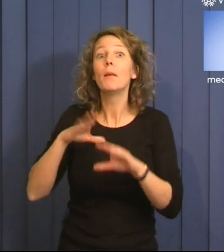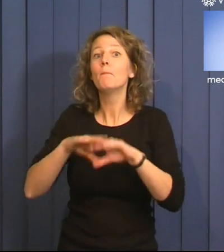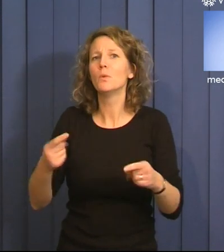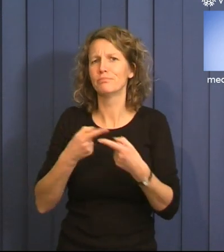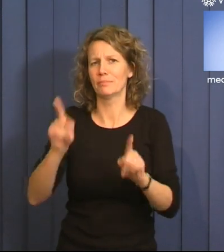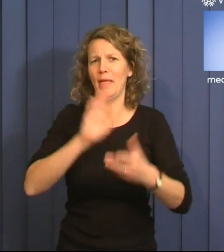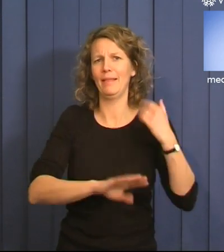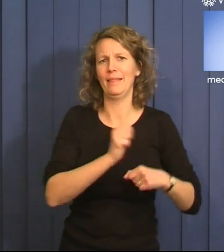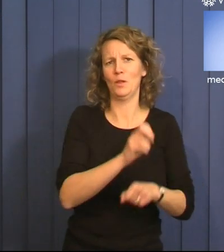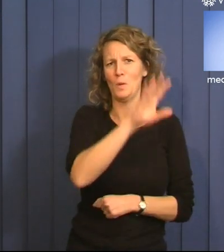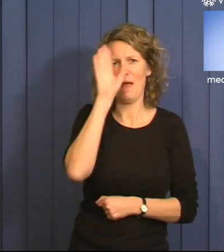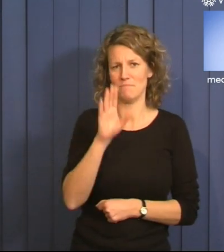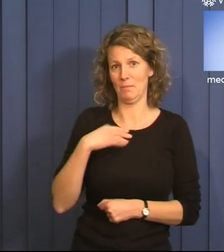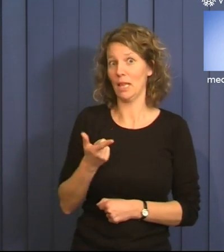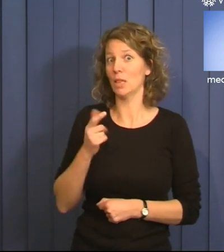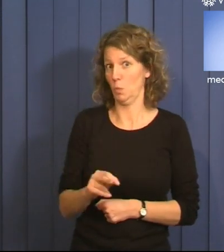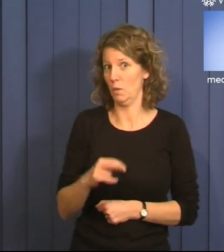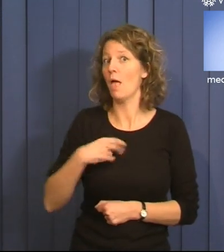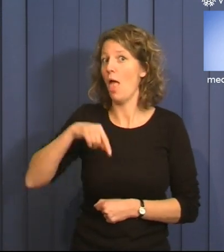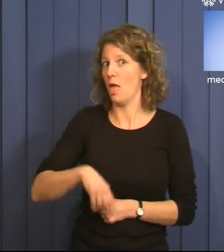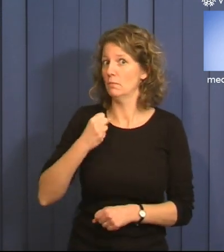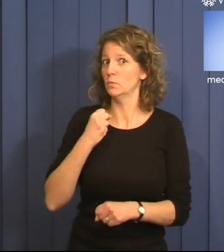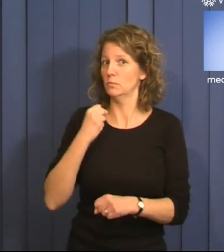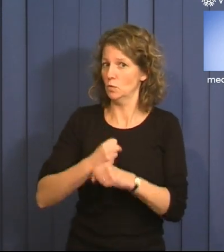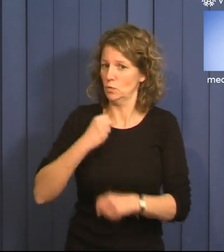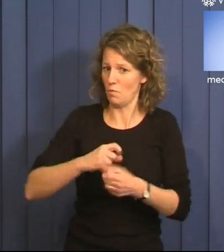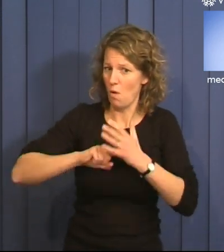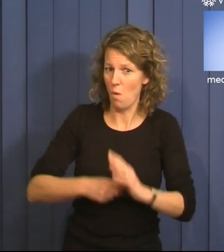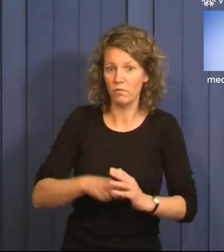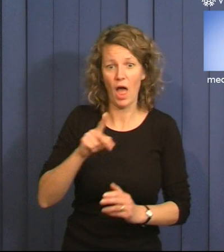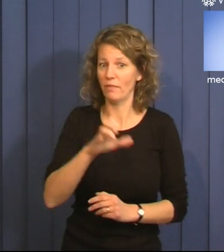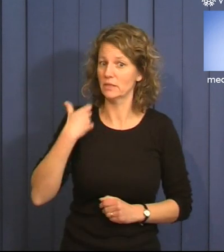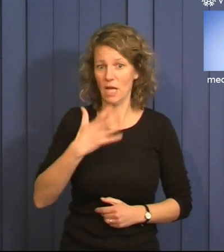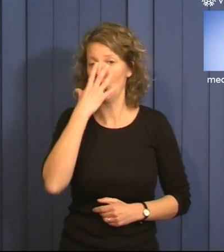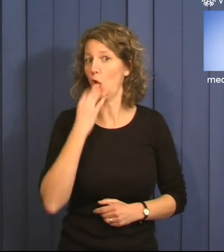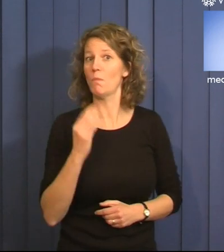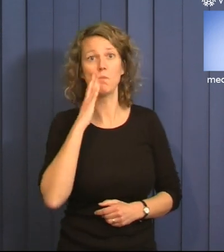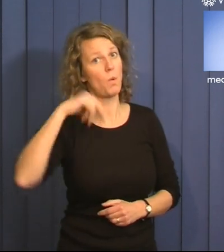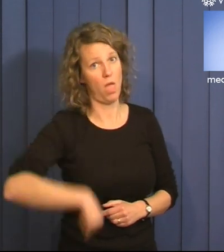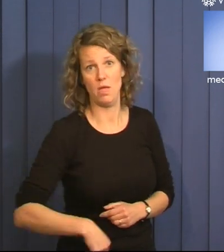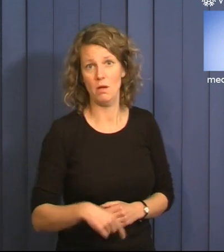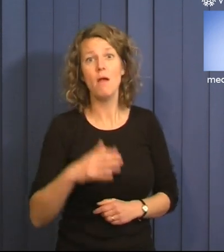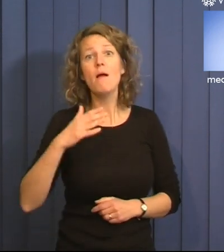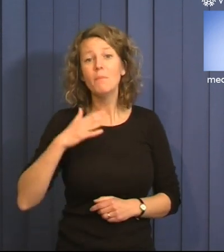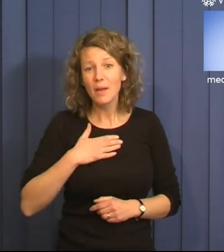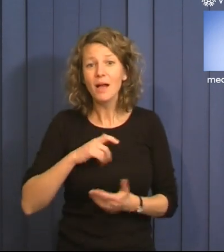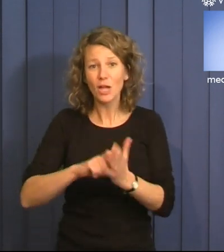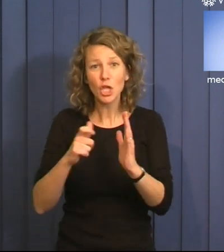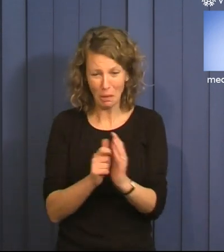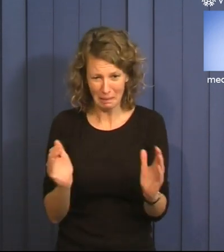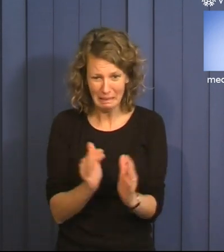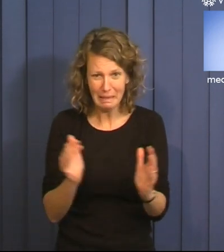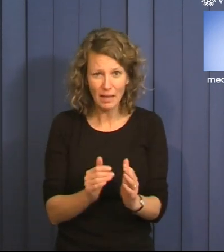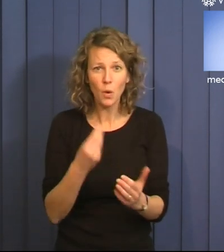Och tur är väl det. Det gäller att jobba hårt för annars är det lika bra att kryssa över den här stan. Mina ynka kvadrat kostar mig 2